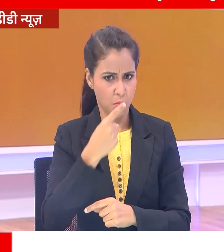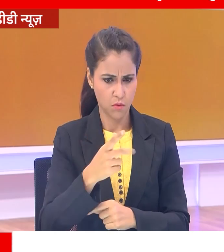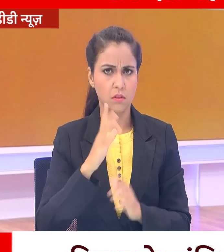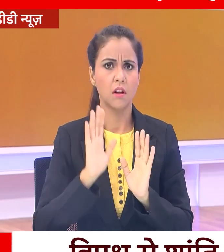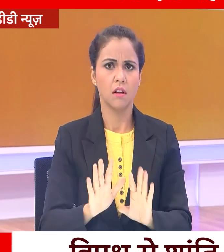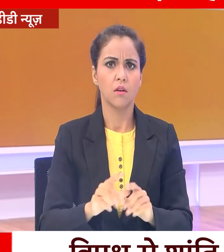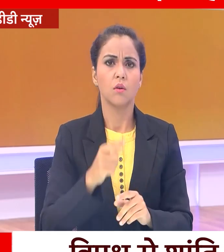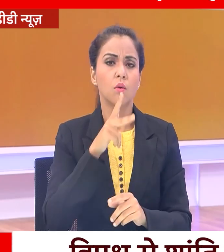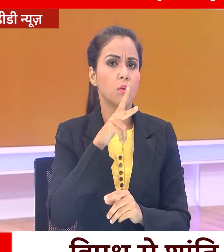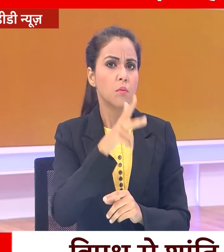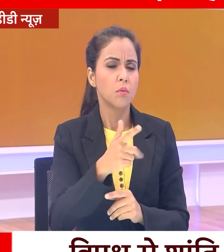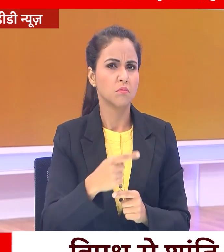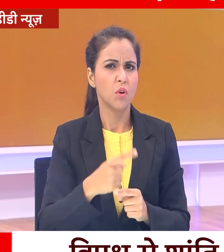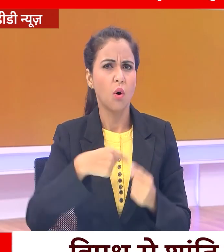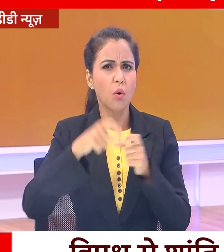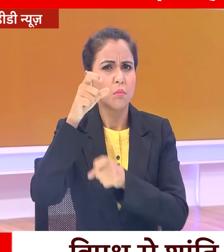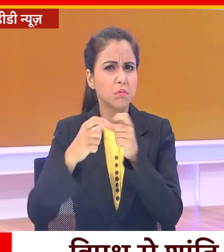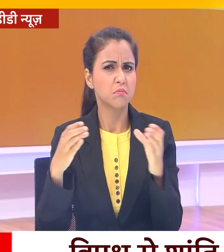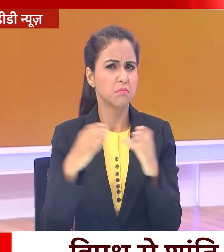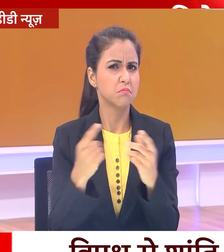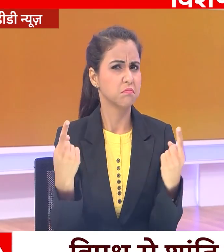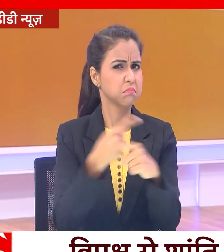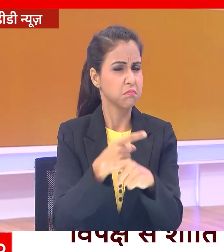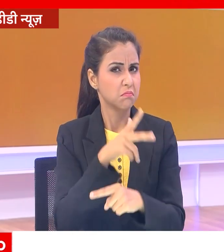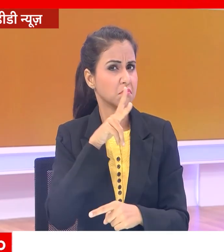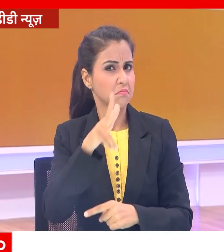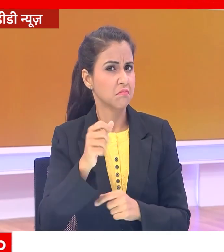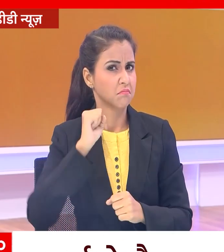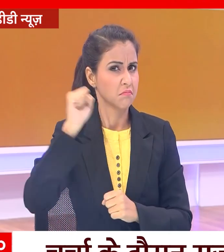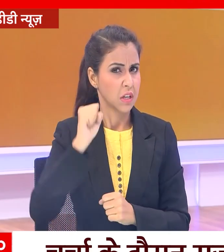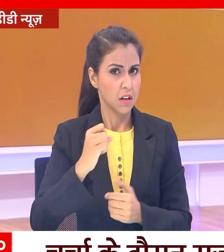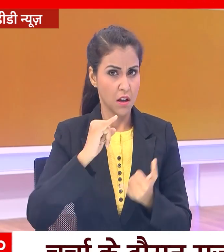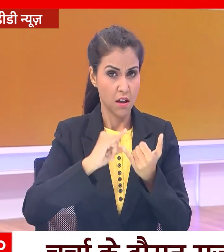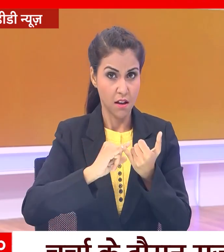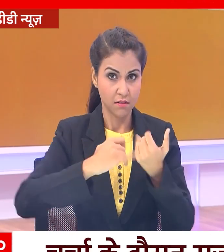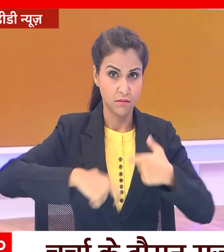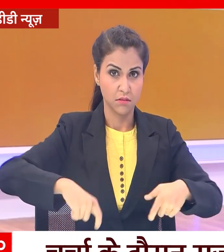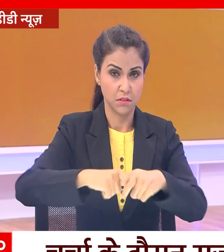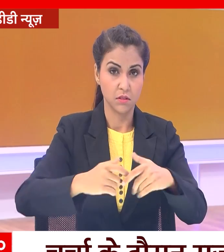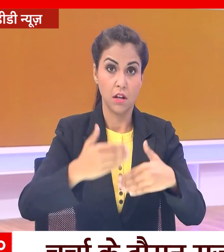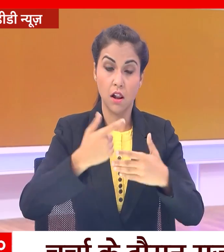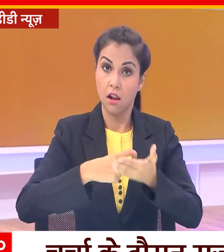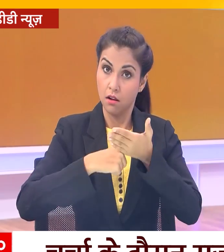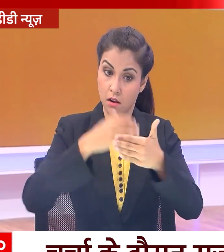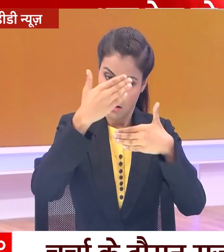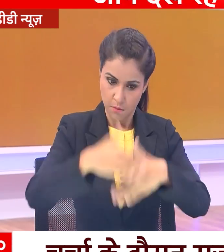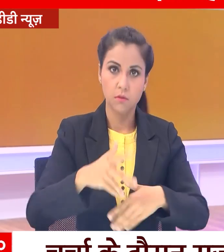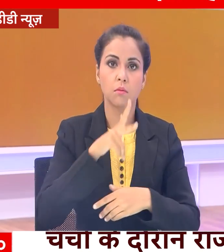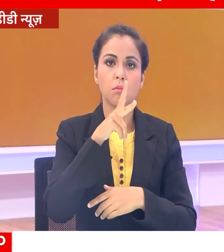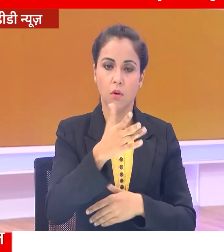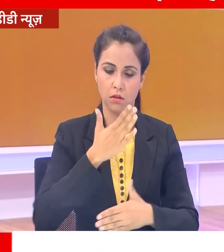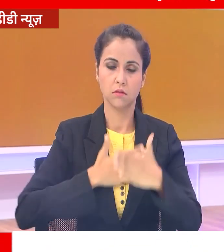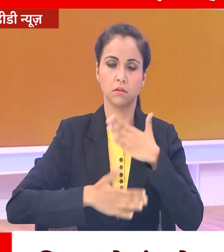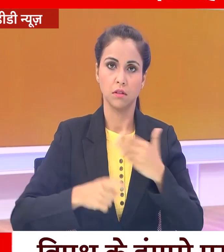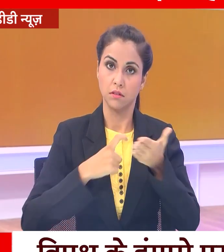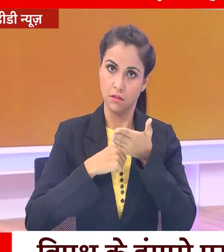उन्होंने हंगामा कर रहे विपक्षी दल से संसद की मर्यादा के अनुसार शान्ती बनाए रखने की